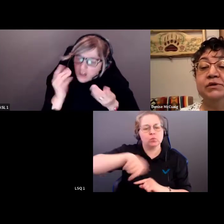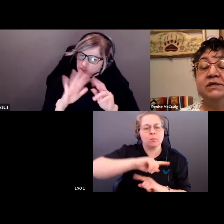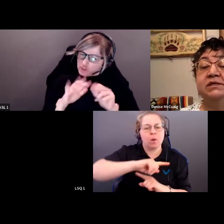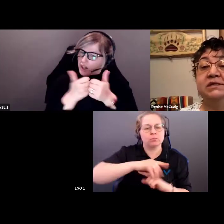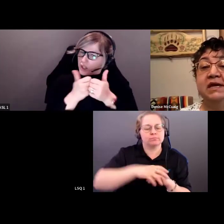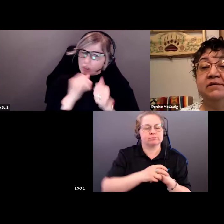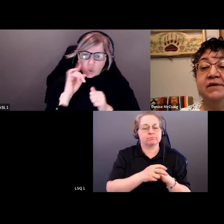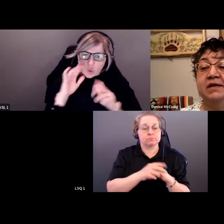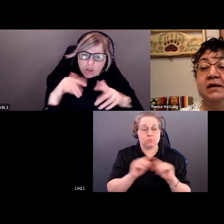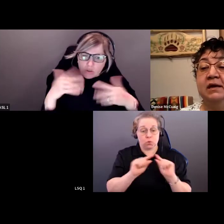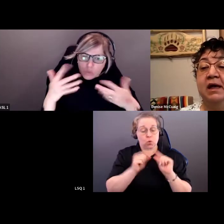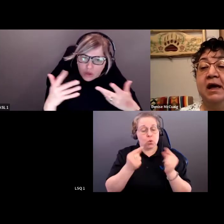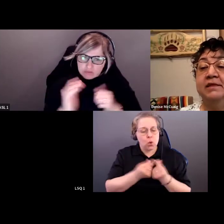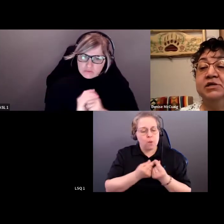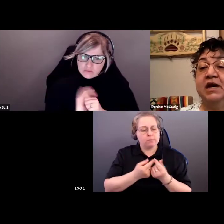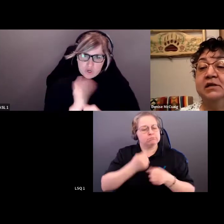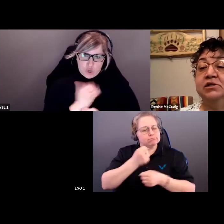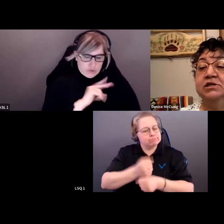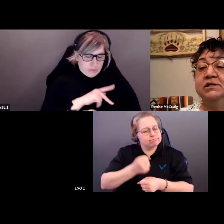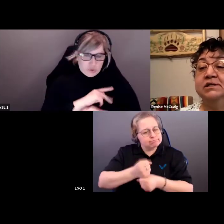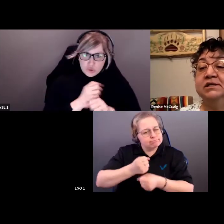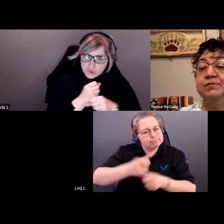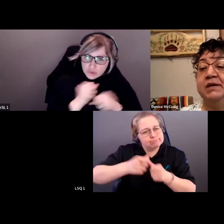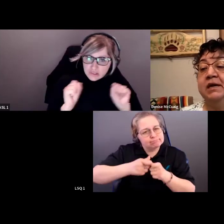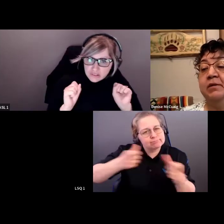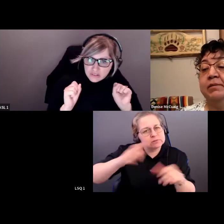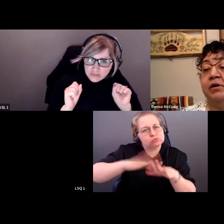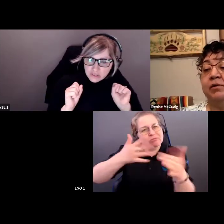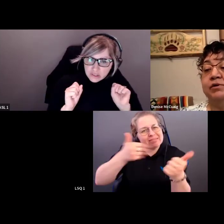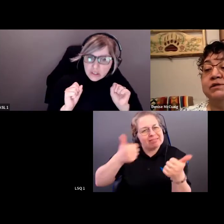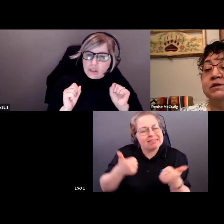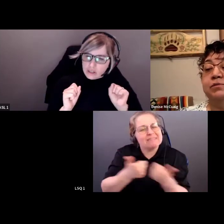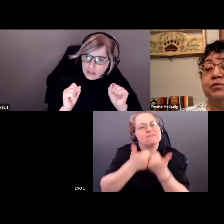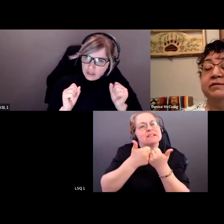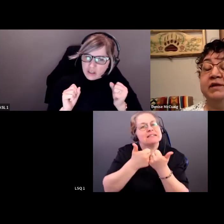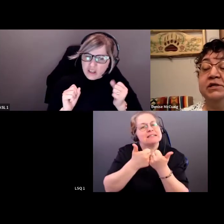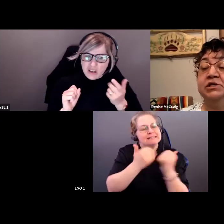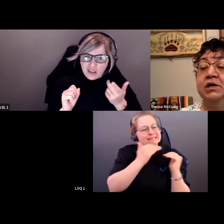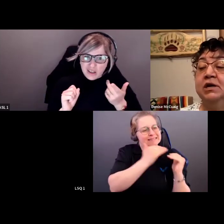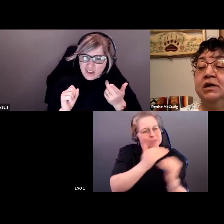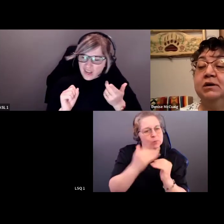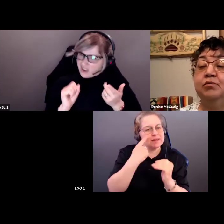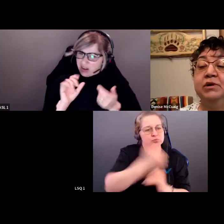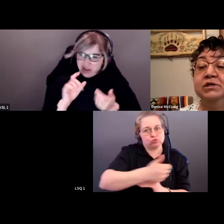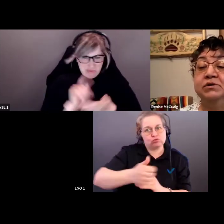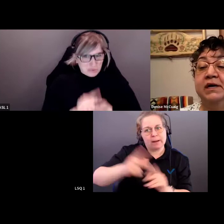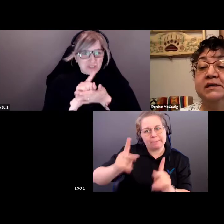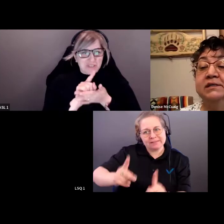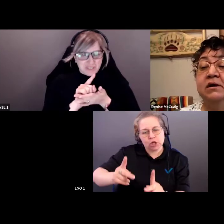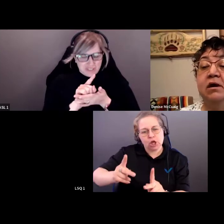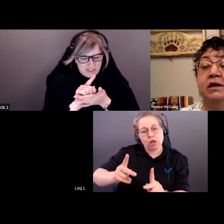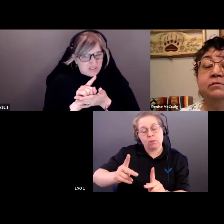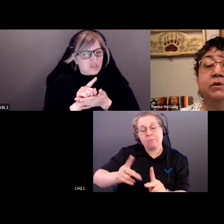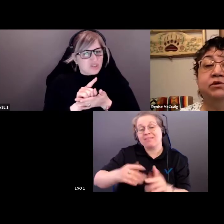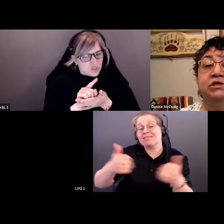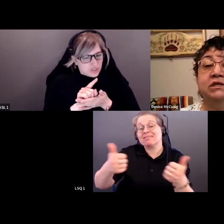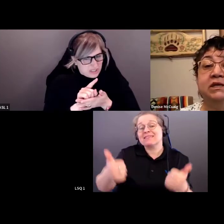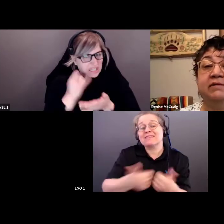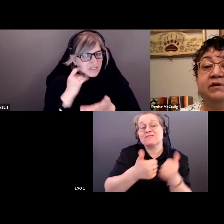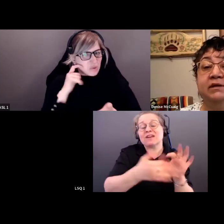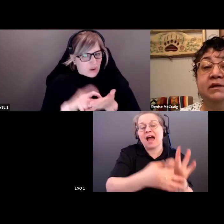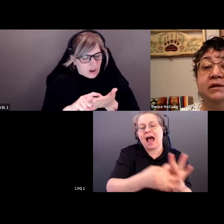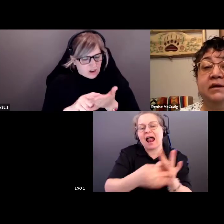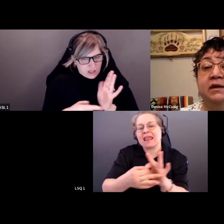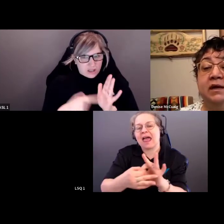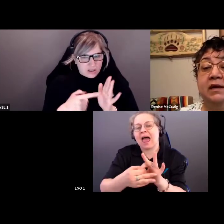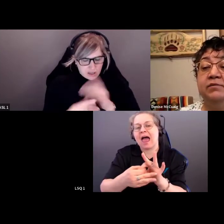beaucoup de temps à réfléchir aux défis et à la sécurité personnelle de chacun et les défis associés aux